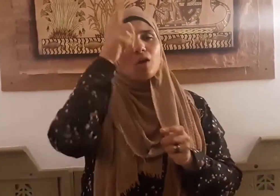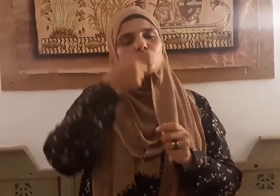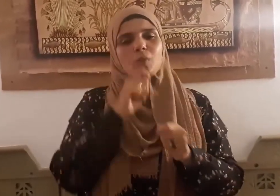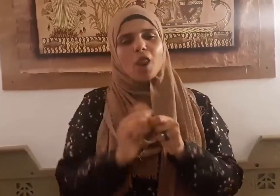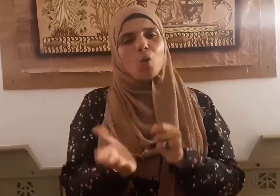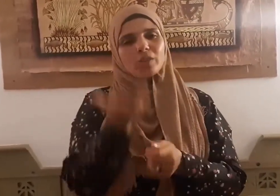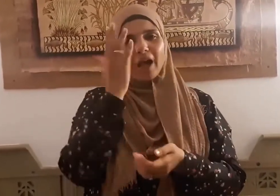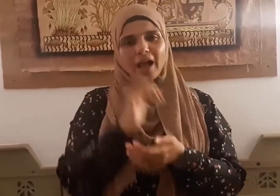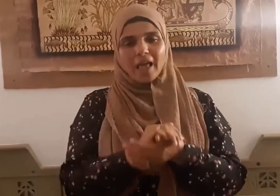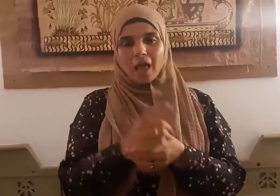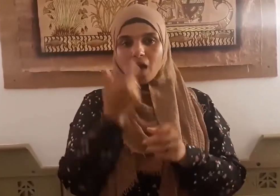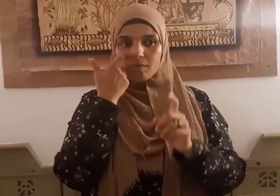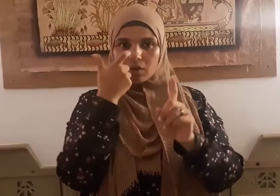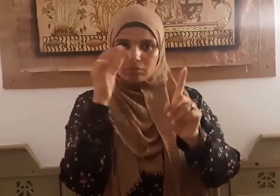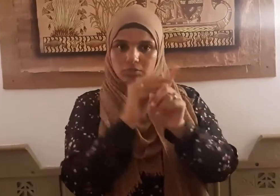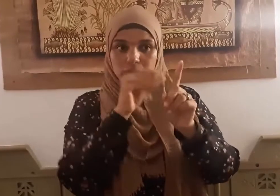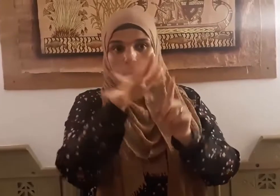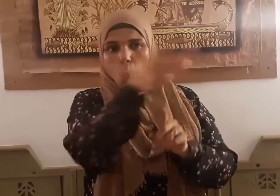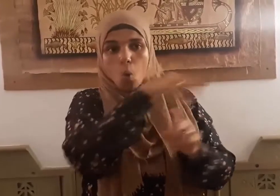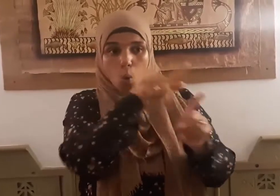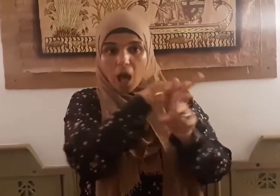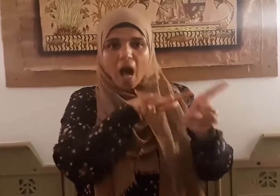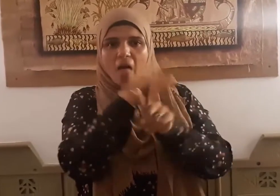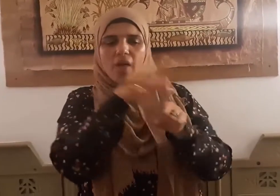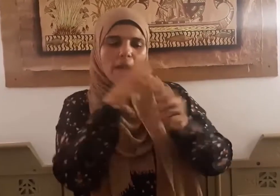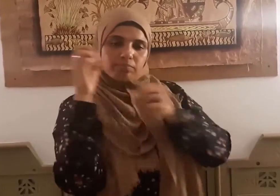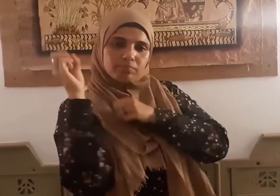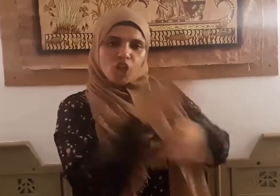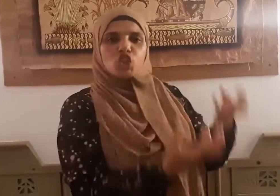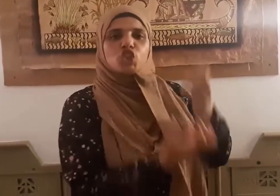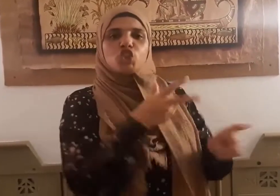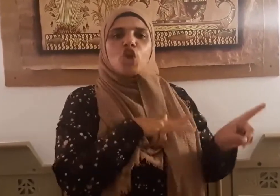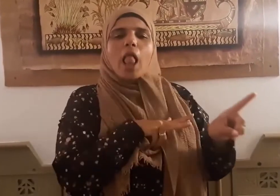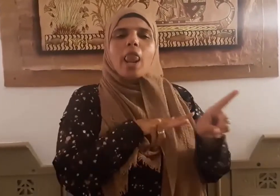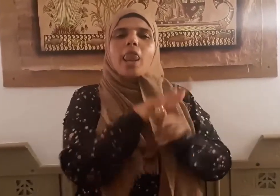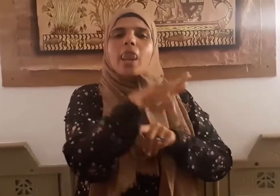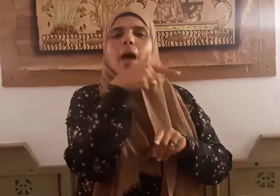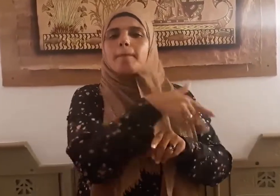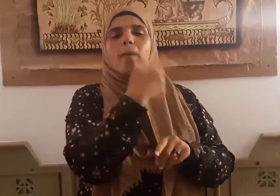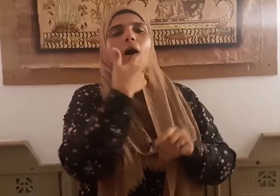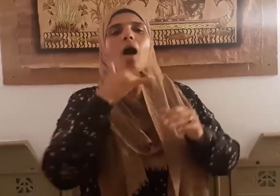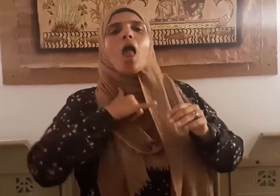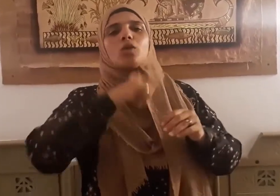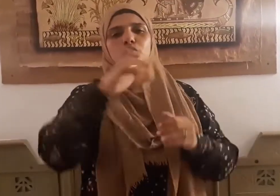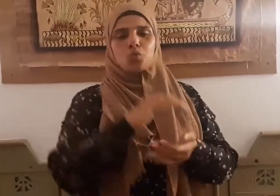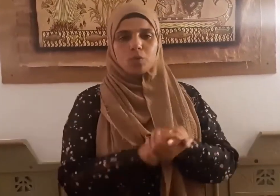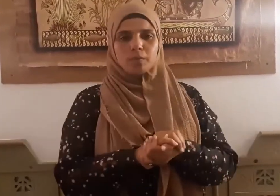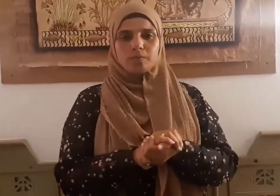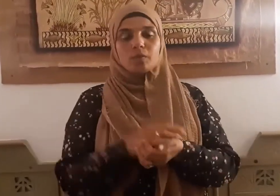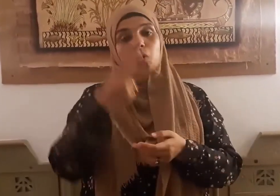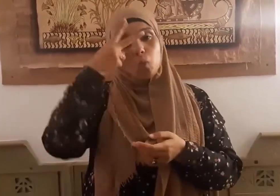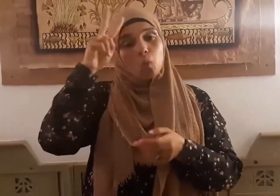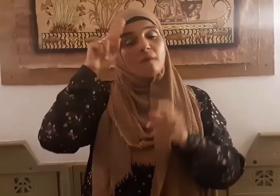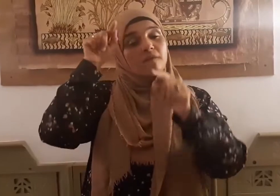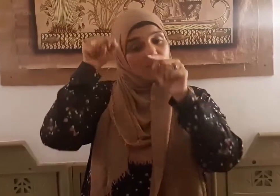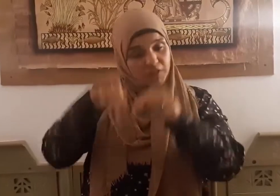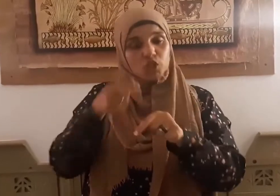فحسبه جهنم ولبيس المهاد وهناك من يتكبر على